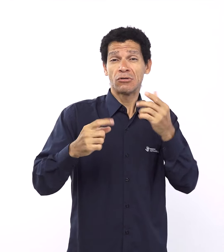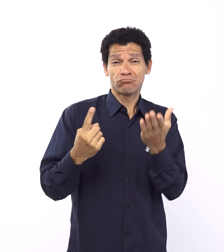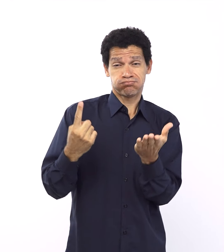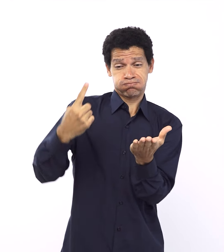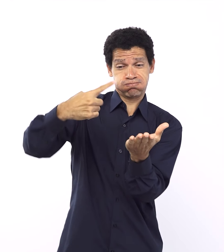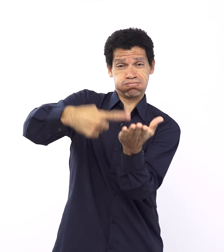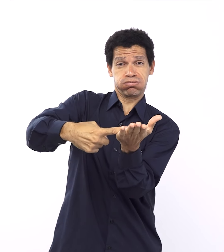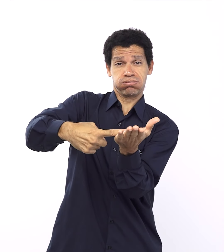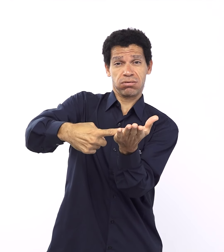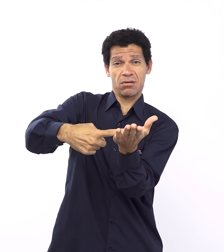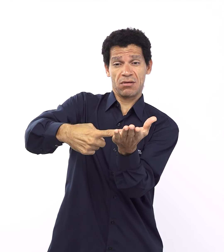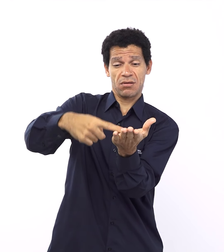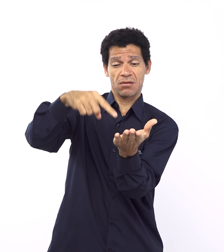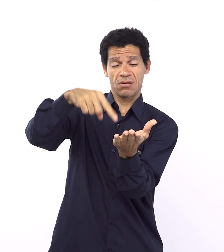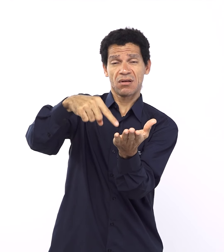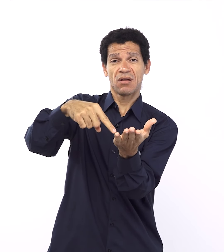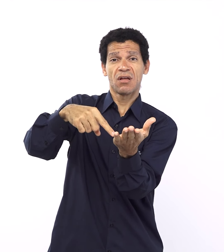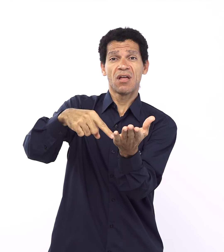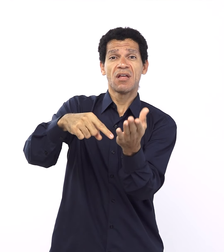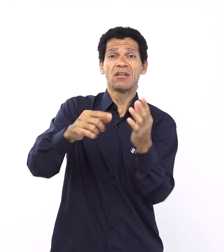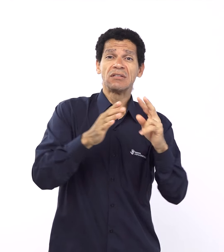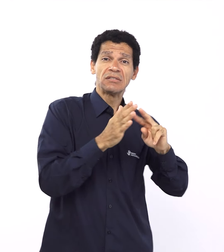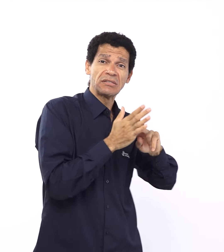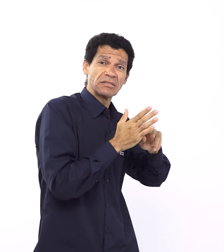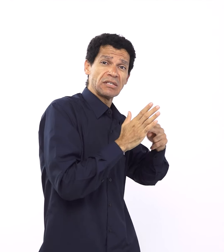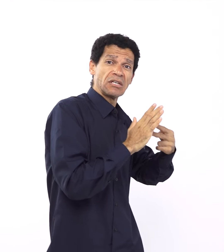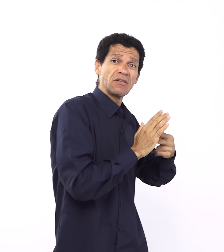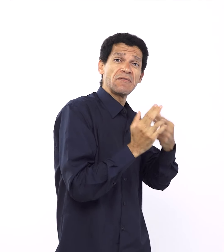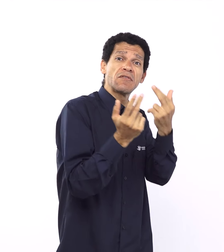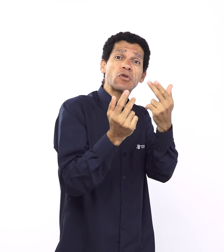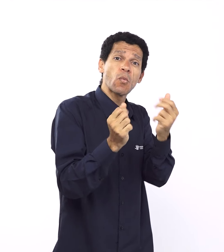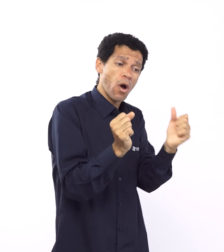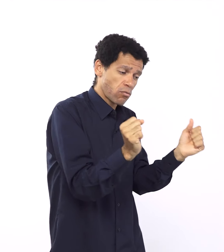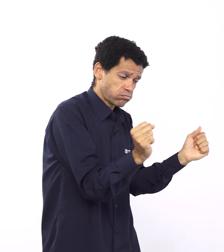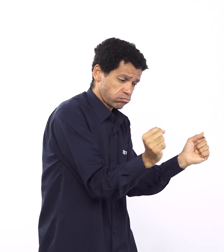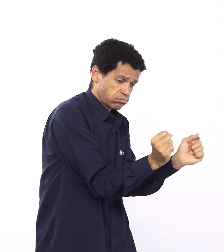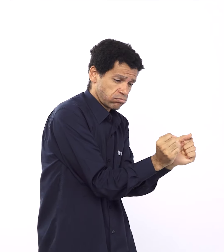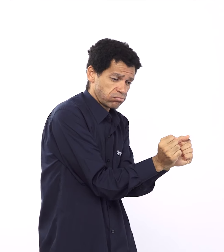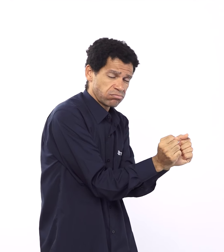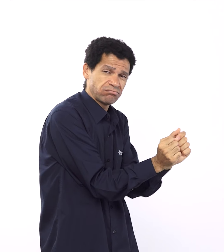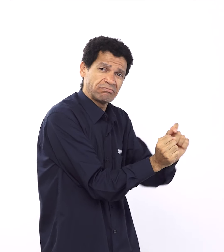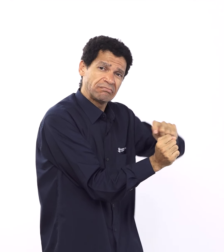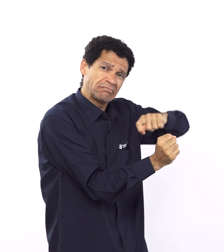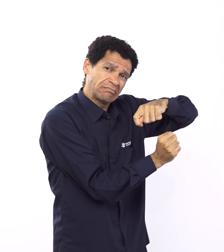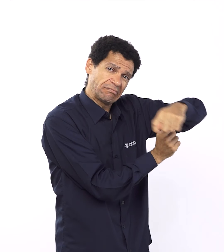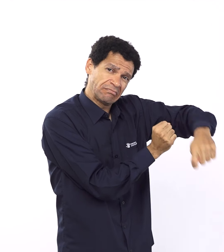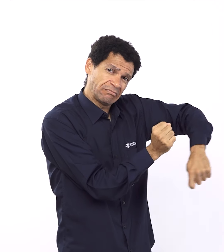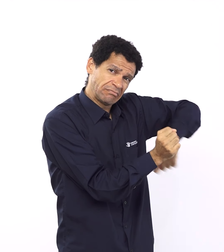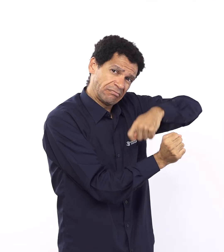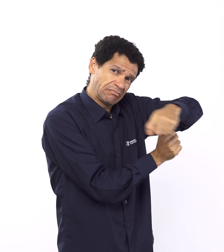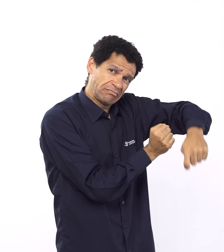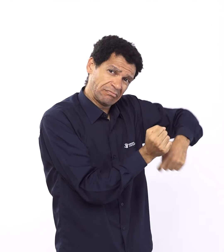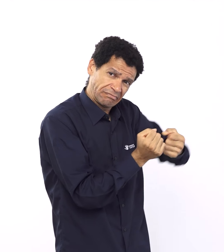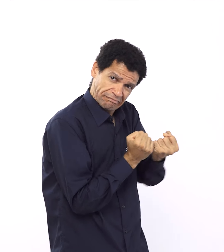Oséias 11, 4, né? Que Deus vai lembrar Israel da aliança que ele fez com